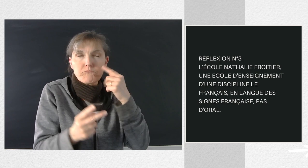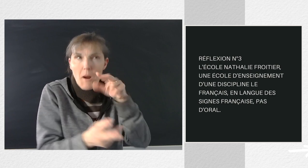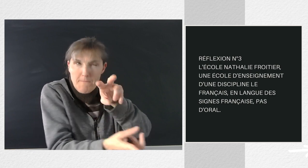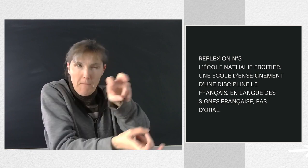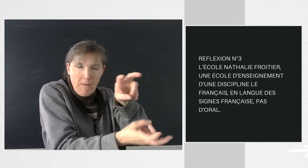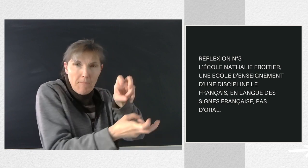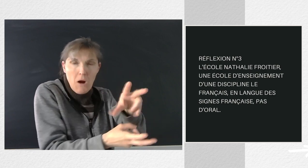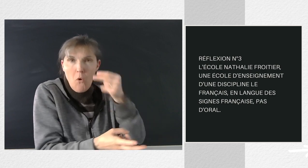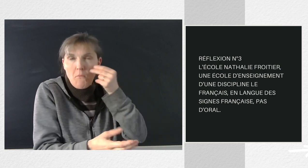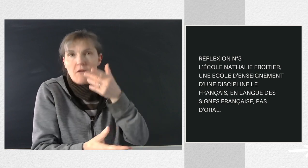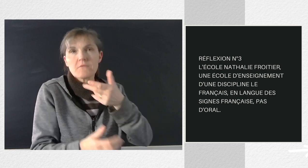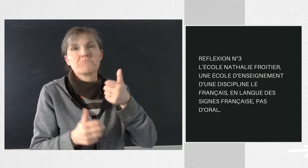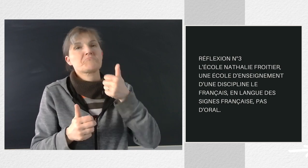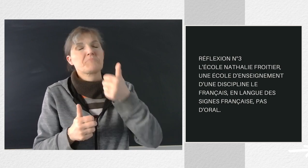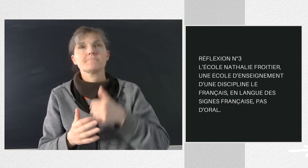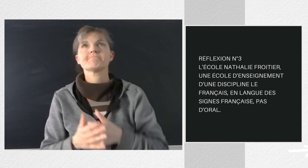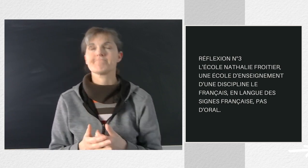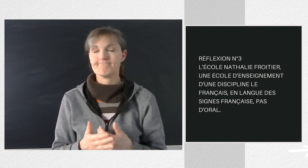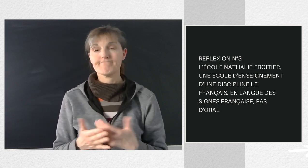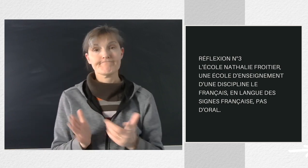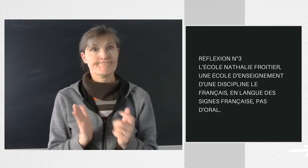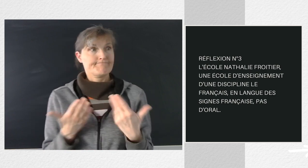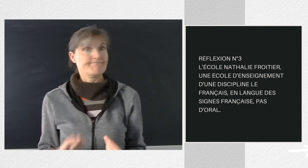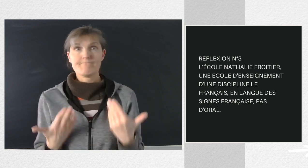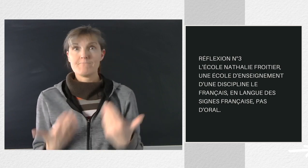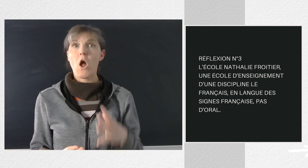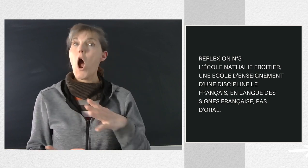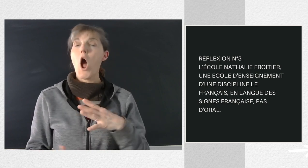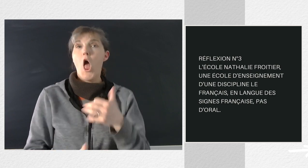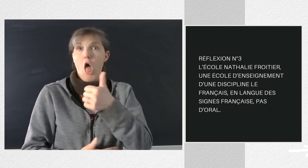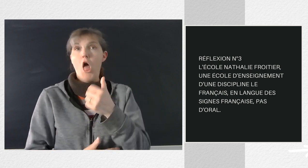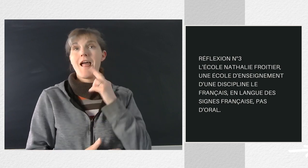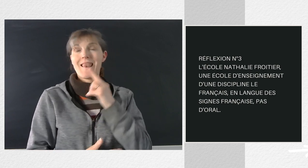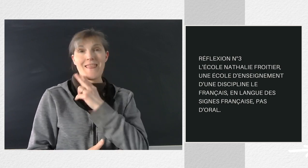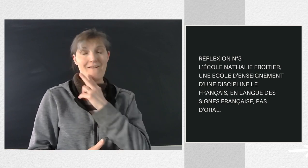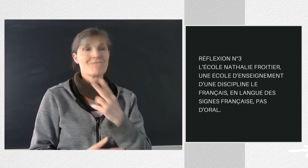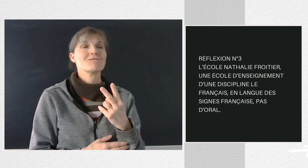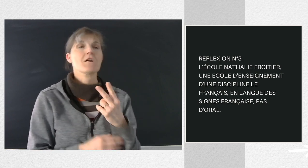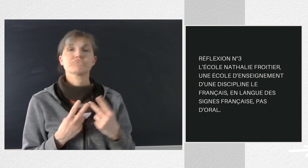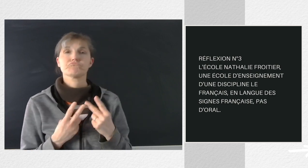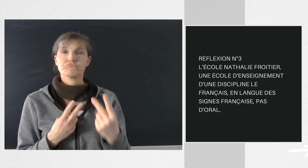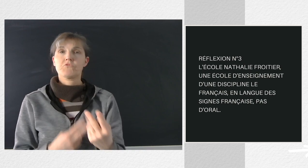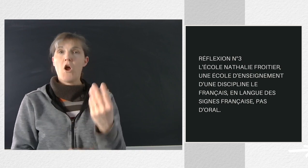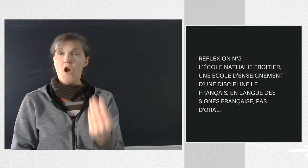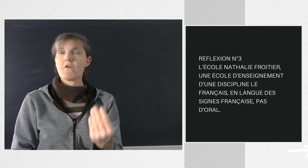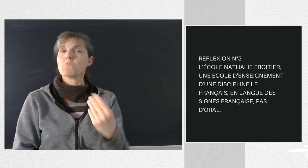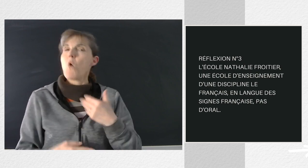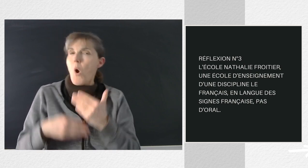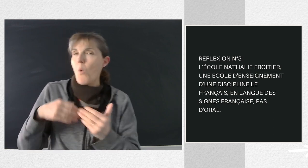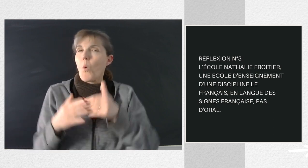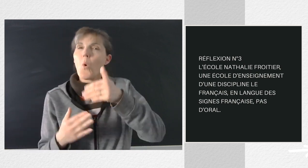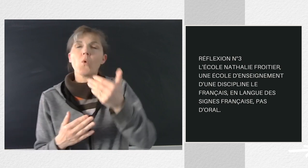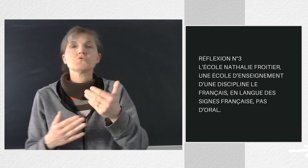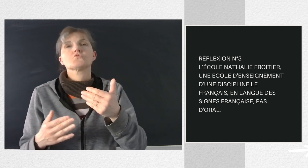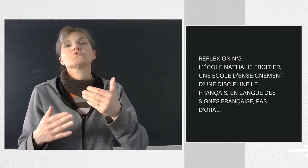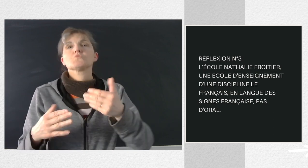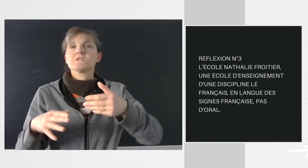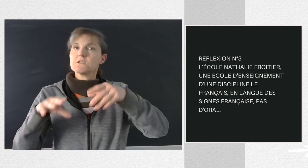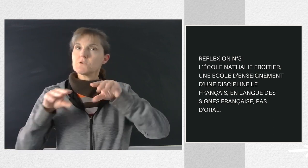Actuellement, j'ai un élève sourd, eu cher 15 ans. Je construis parallèlement un cours de français avec tutoriel, LSF, texte,